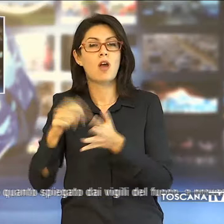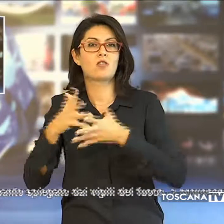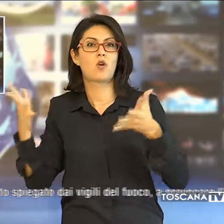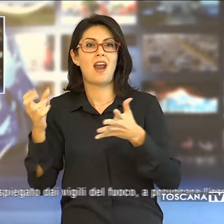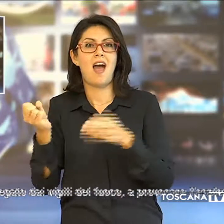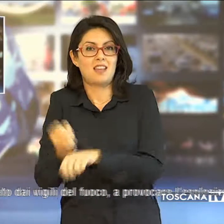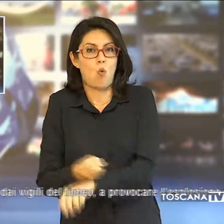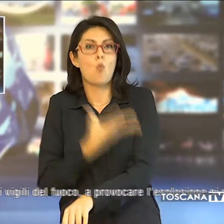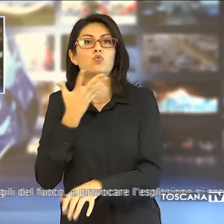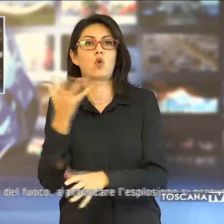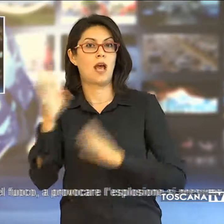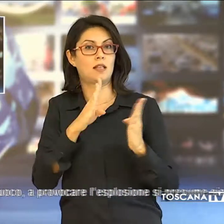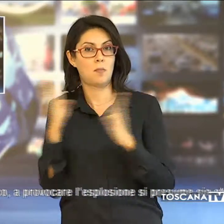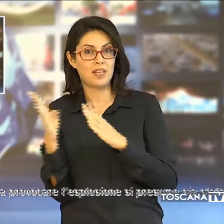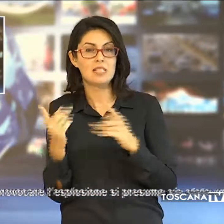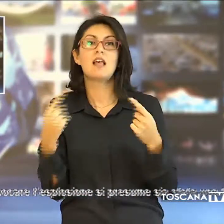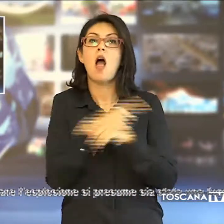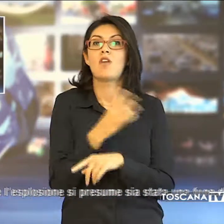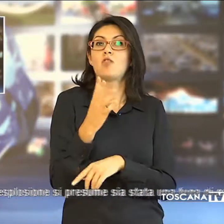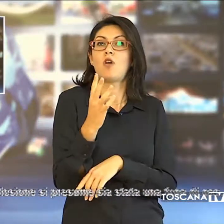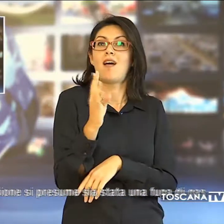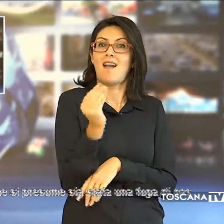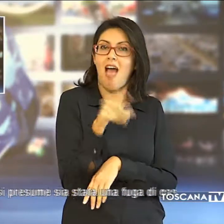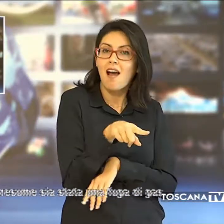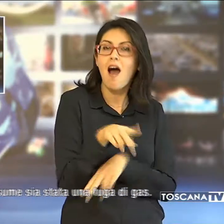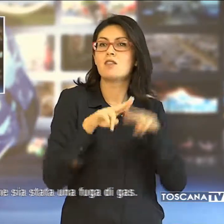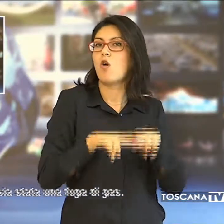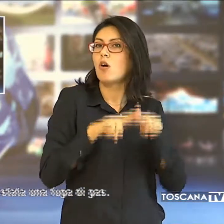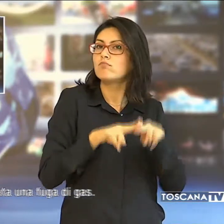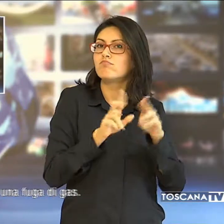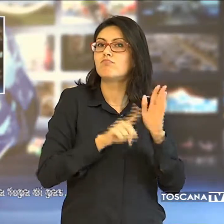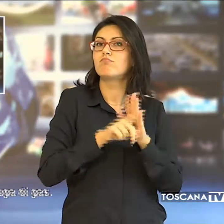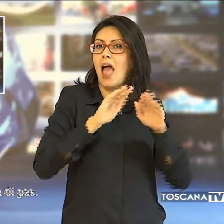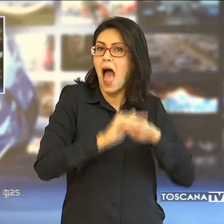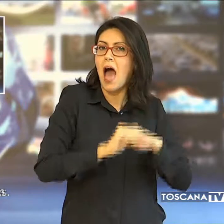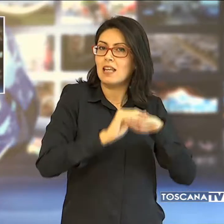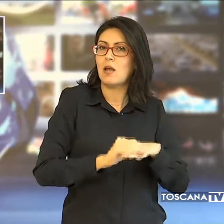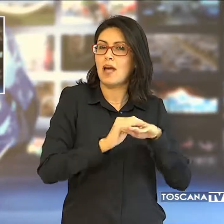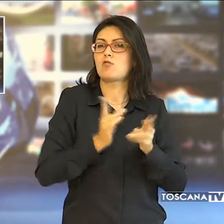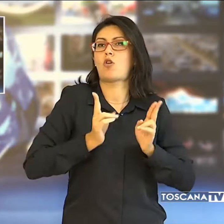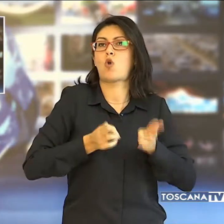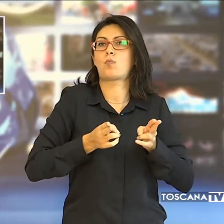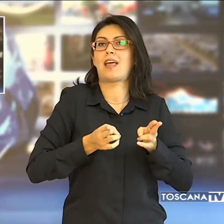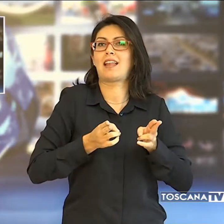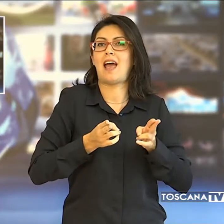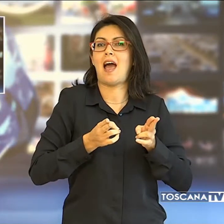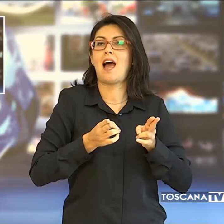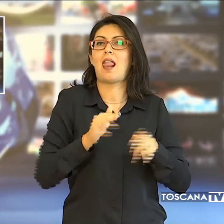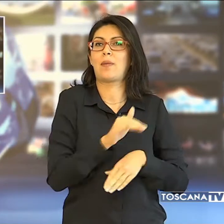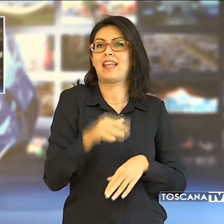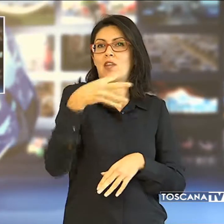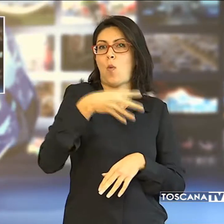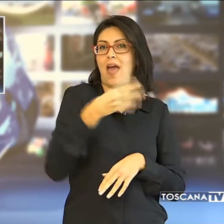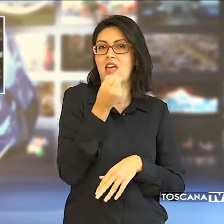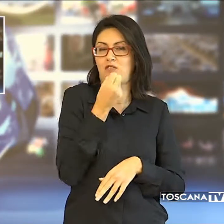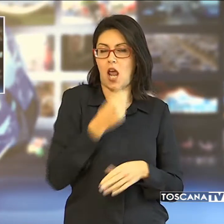ustionati di Pisa e il ragazzo invece è ricoverato in rianimazione all'ospedale pediatrico Mayer di